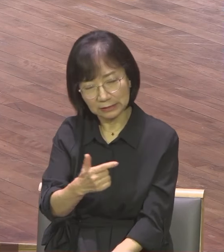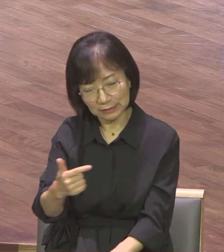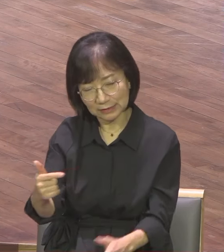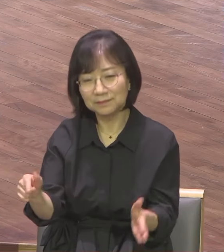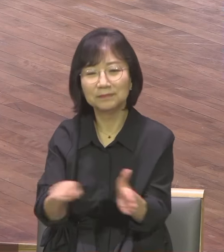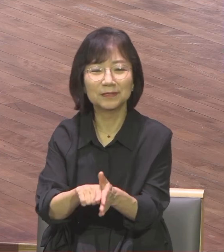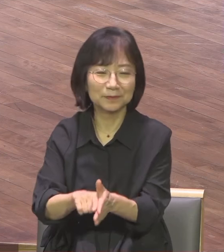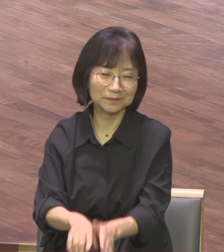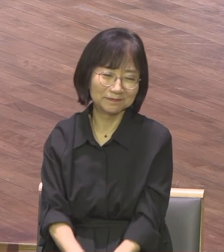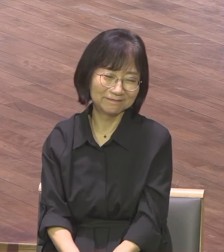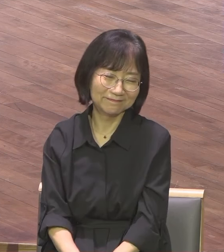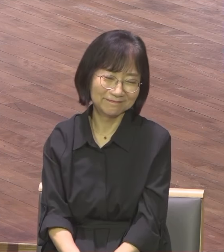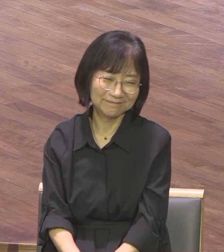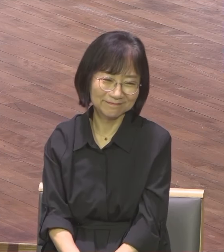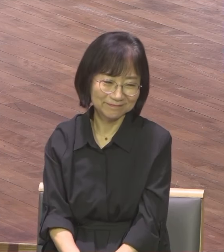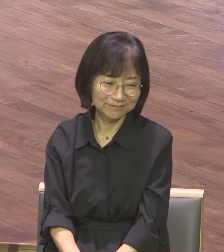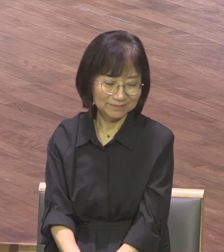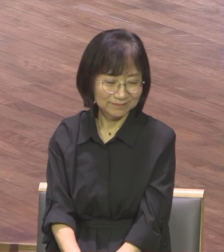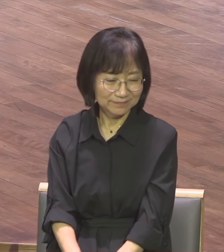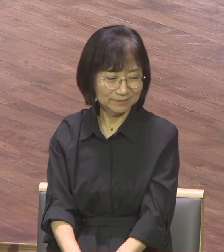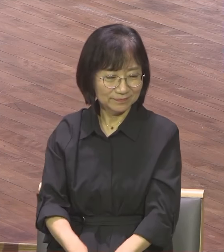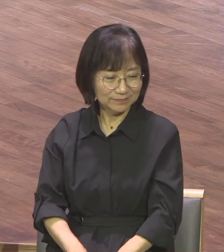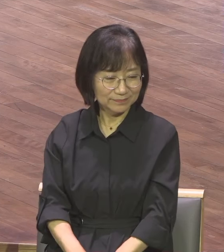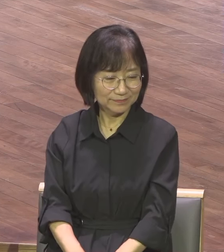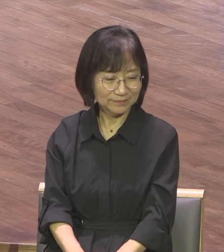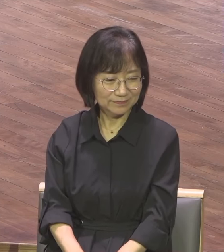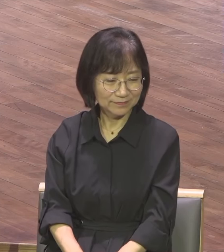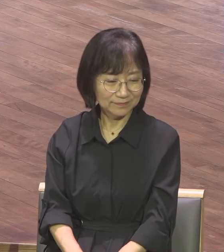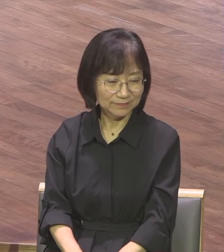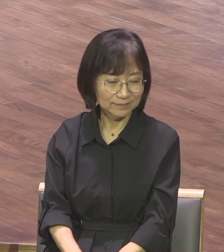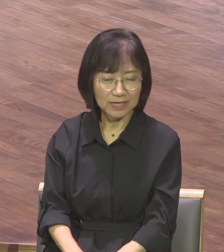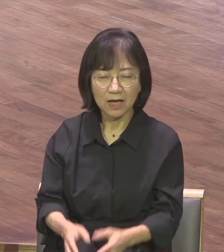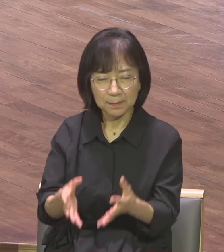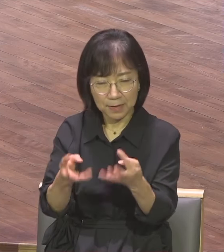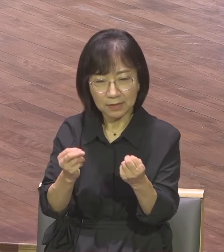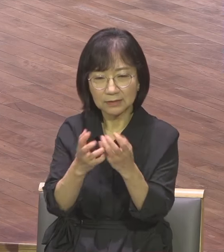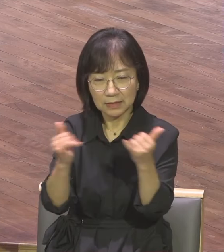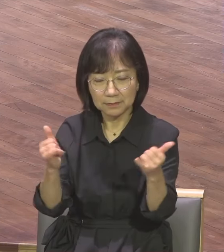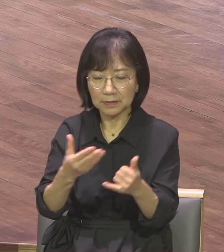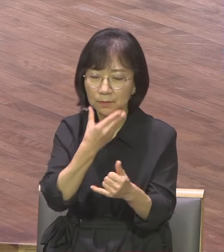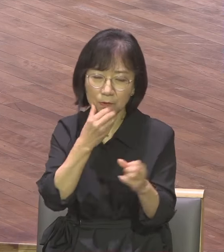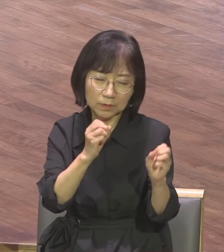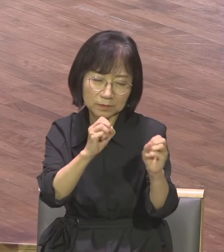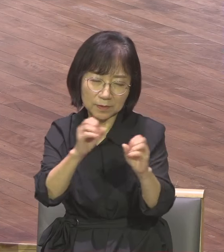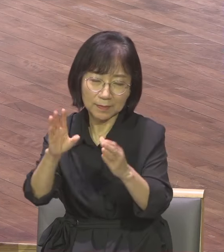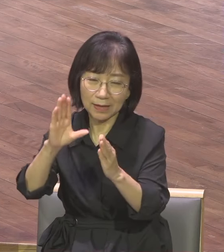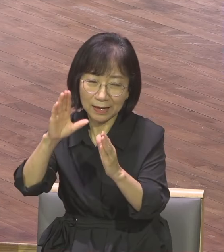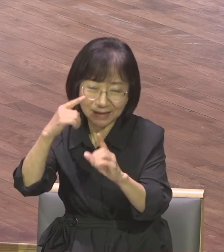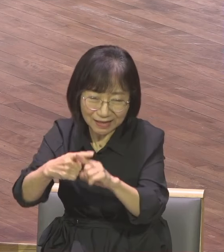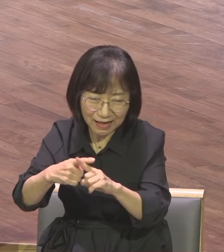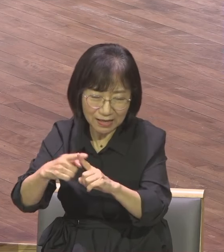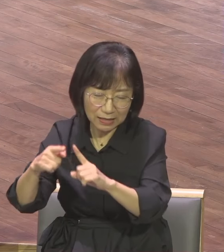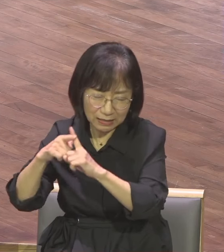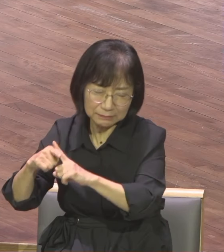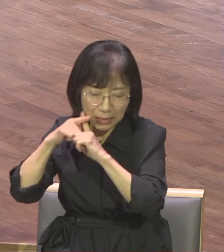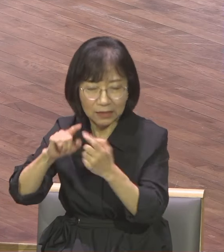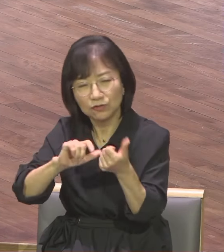얼마나 많은 사람들이 순교했습니까 저 북한은요 이 성경도